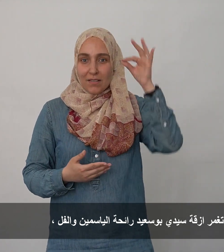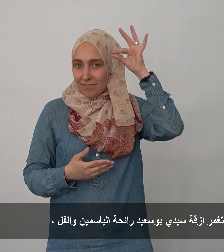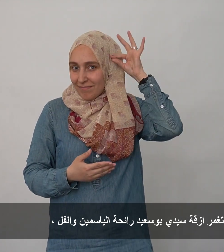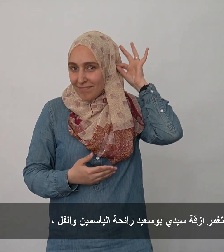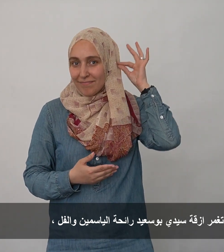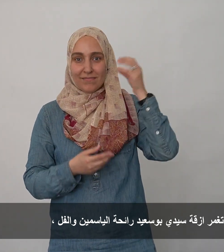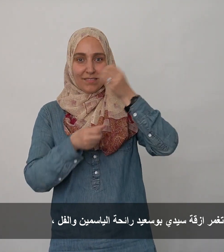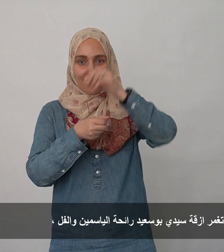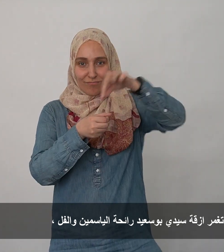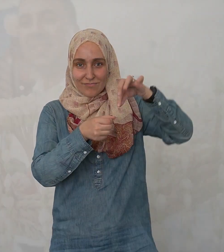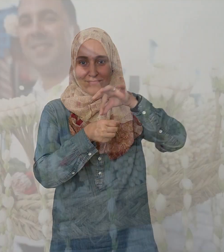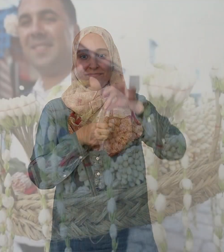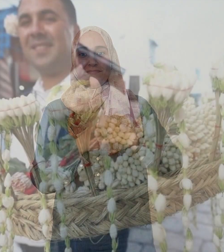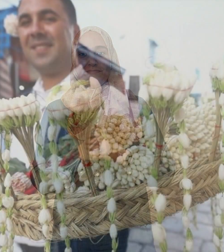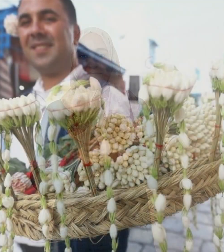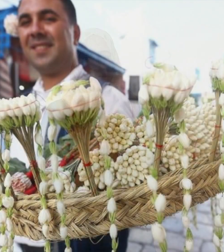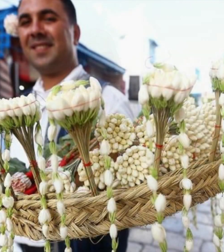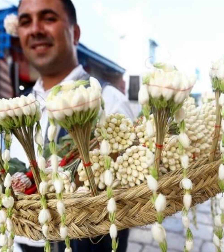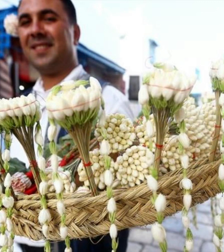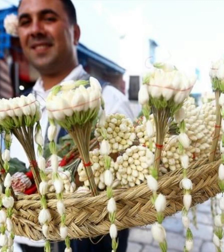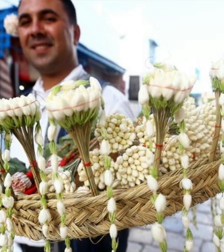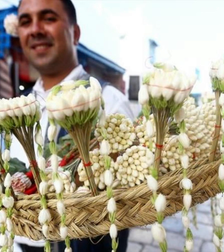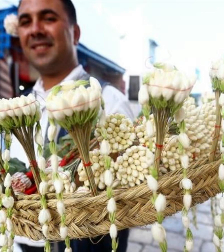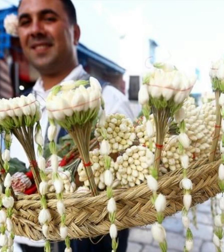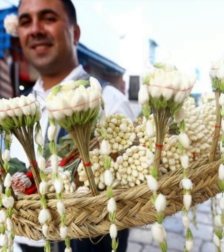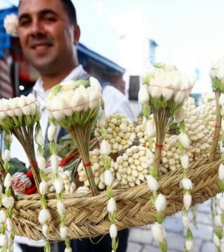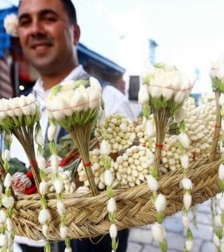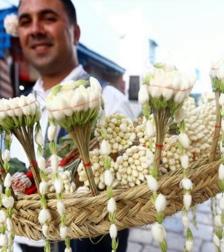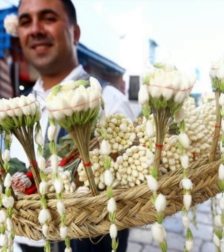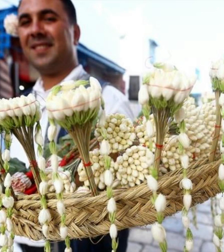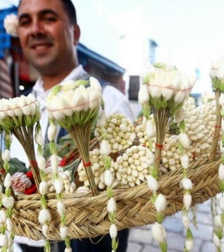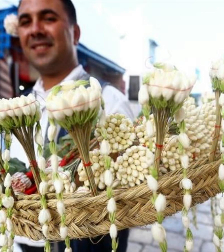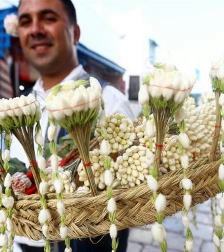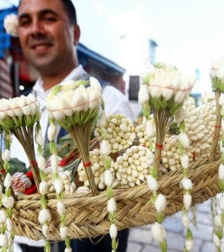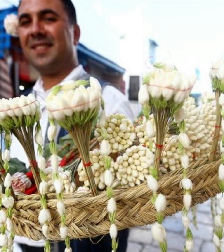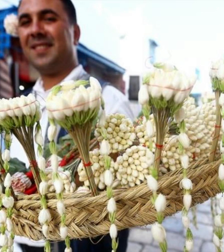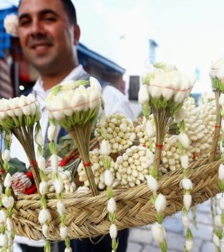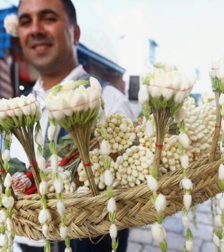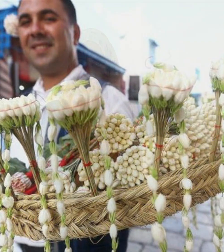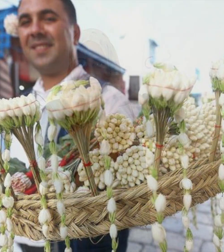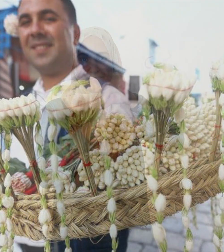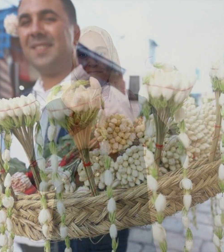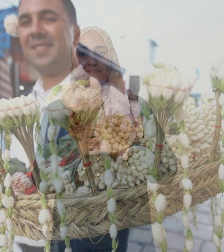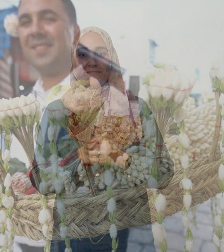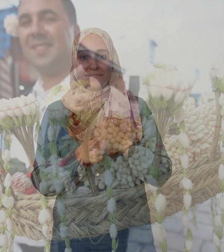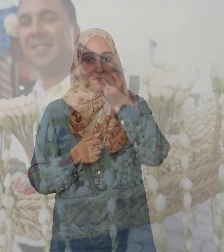إذ يمكن أن يزين به